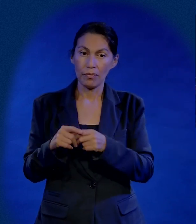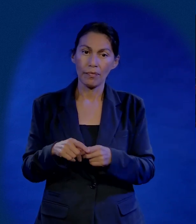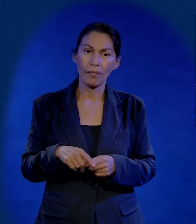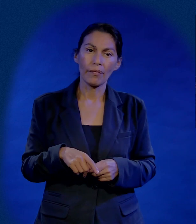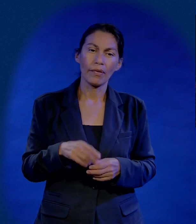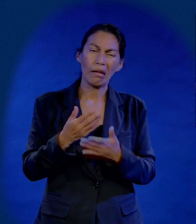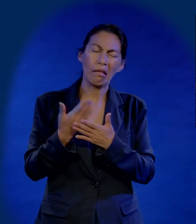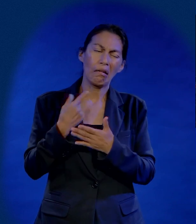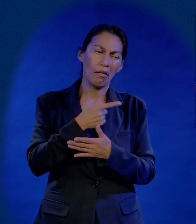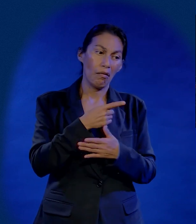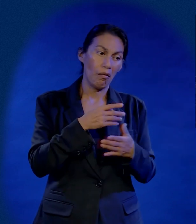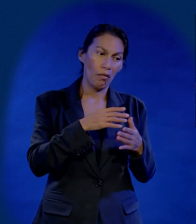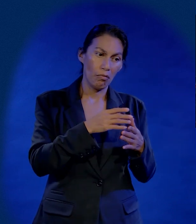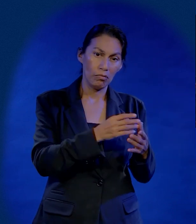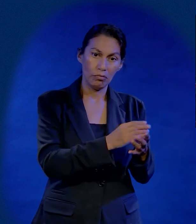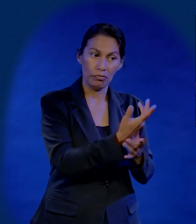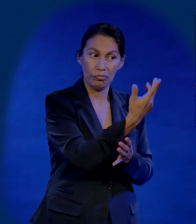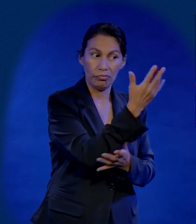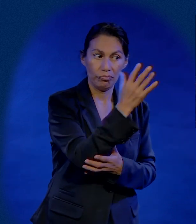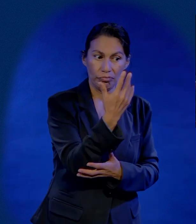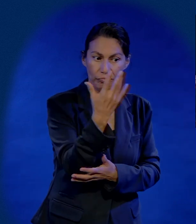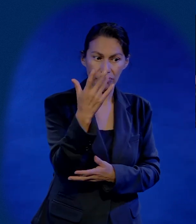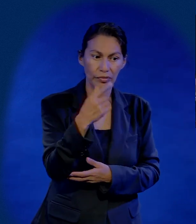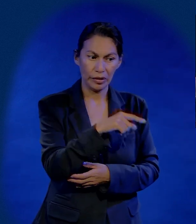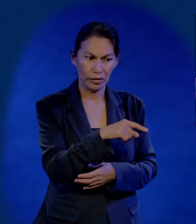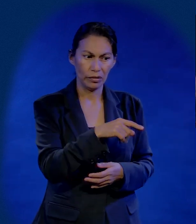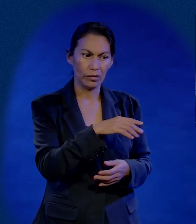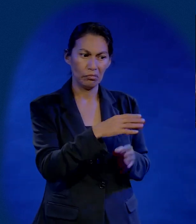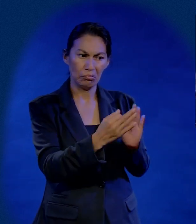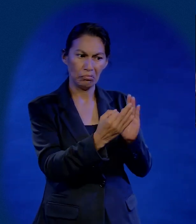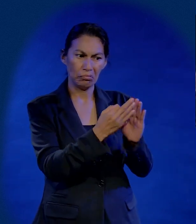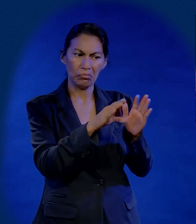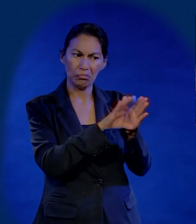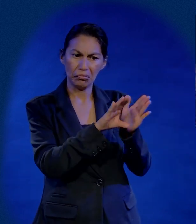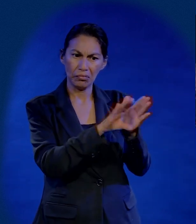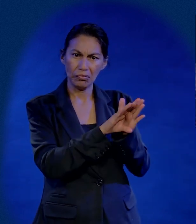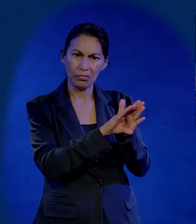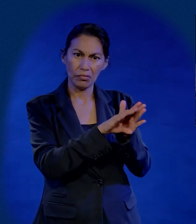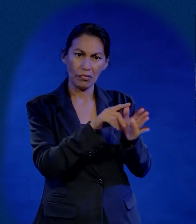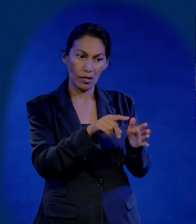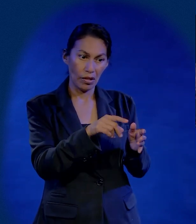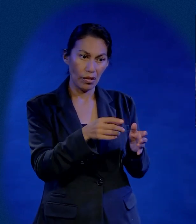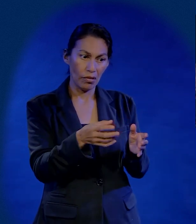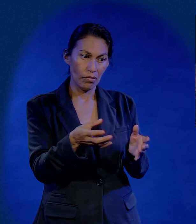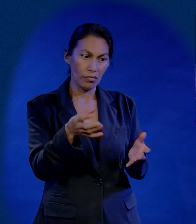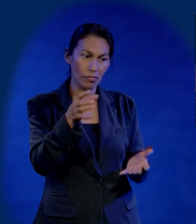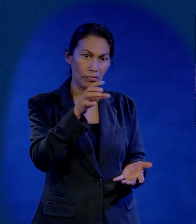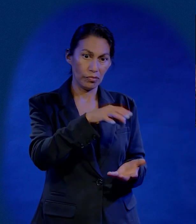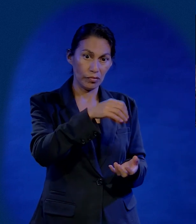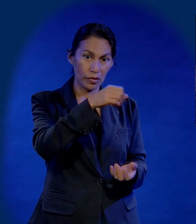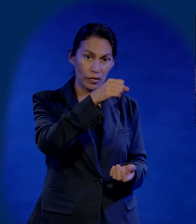temperatura. Llegábamos ahí donde está la finca y un cuarto creo que existe todavía, había un extractor grande.